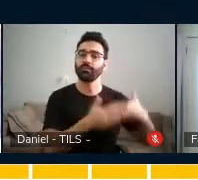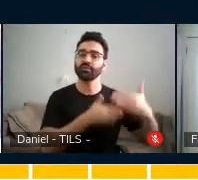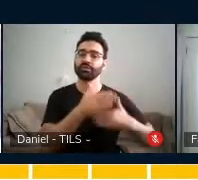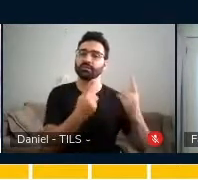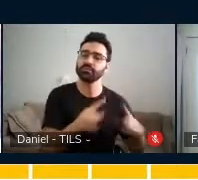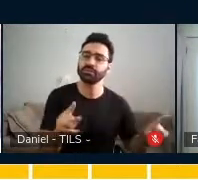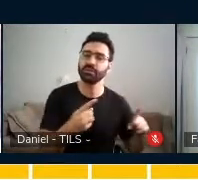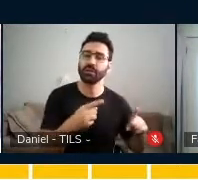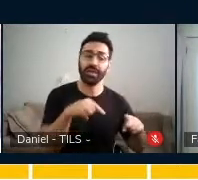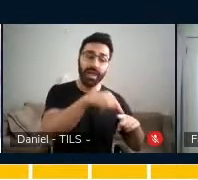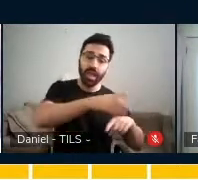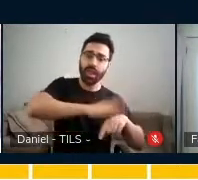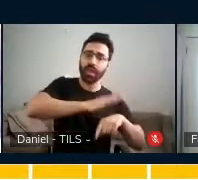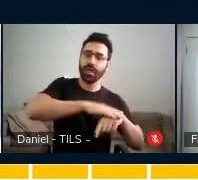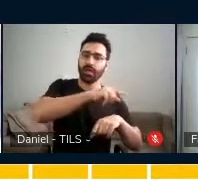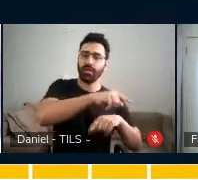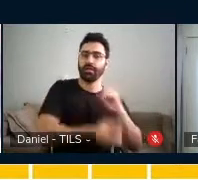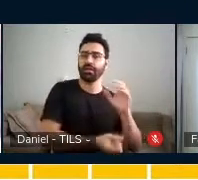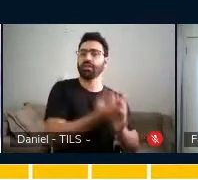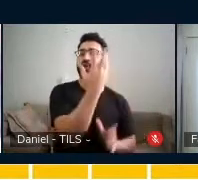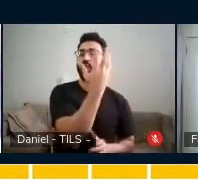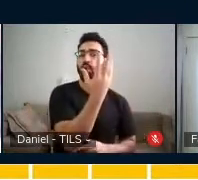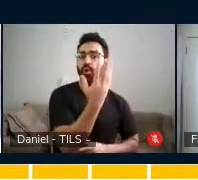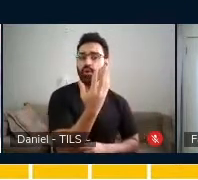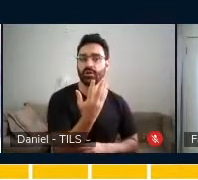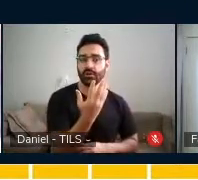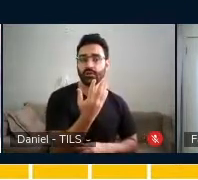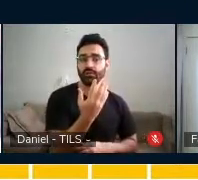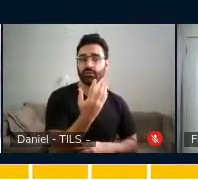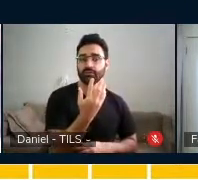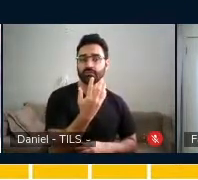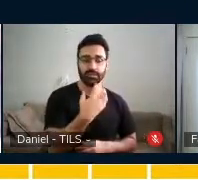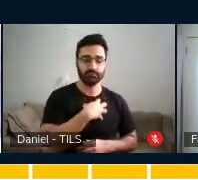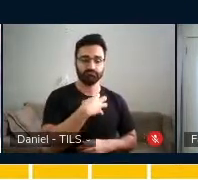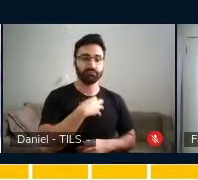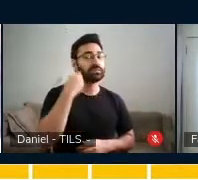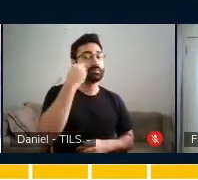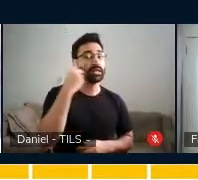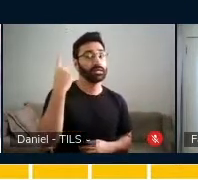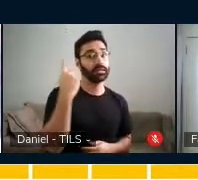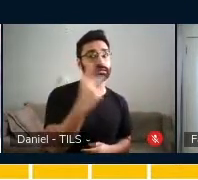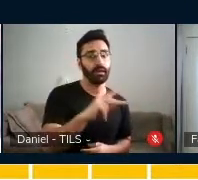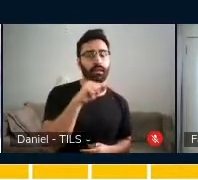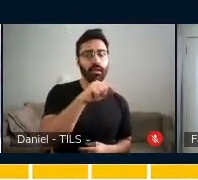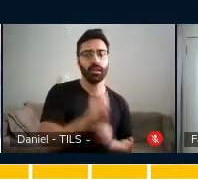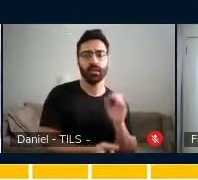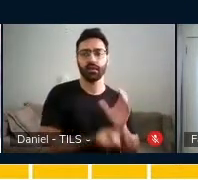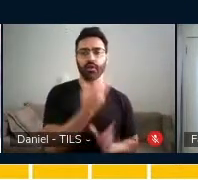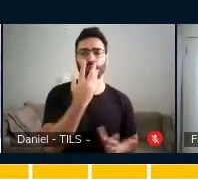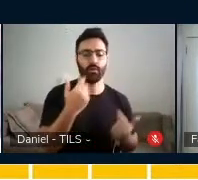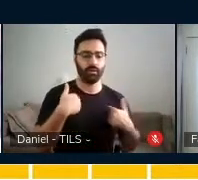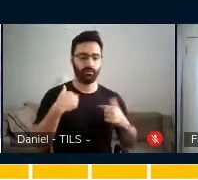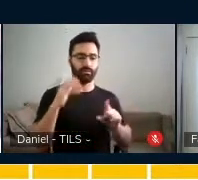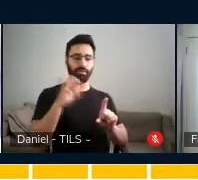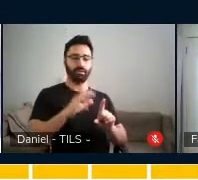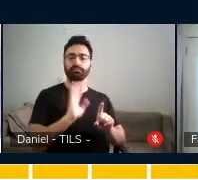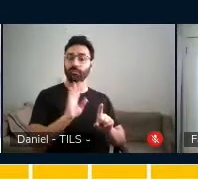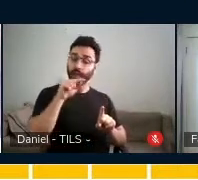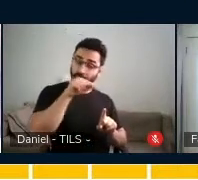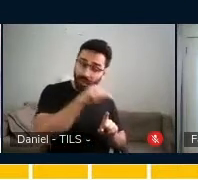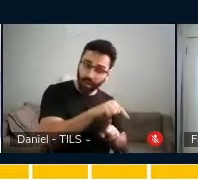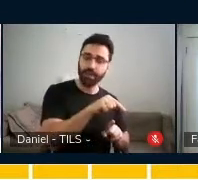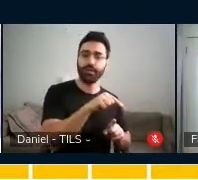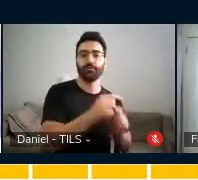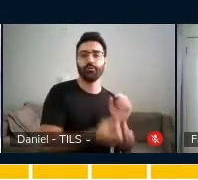ela mesma cria, baseado nas vivências que a gente, nos processos educativos que a gente organizou e nas